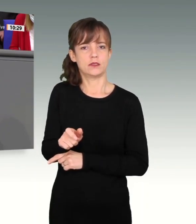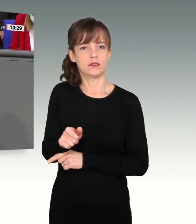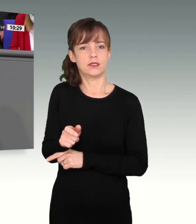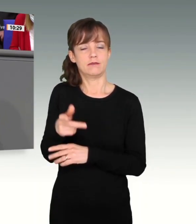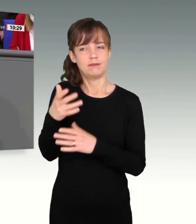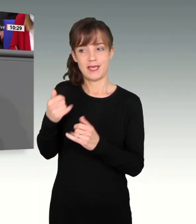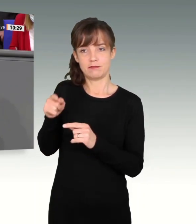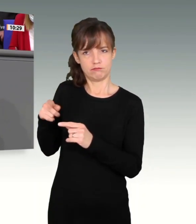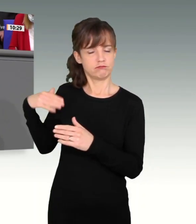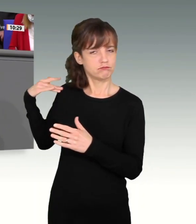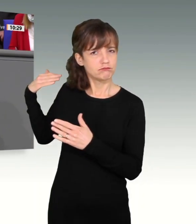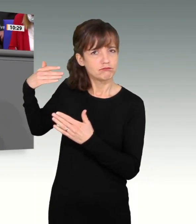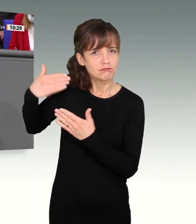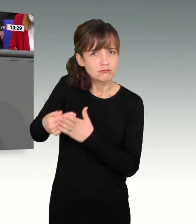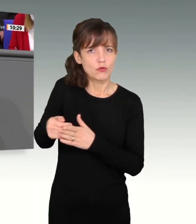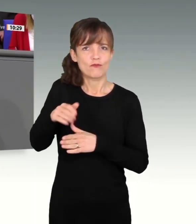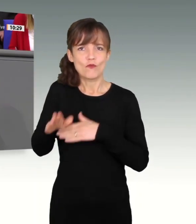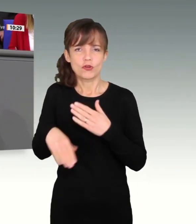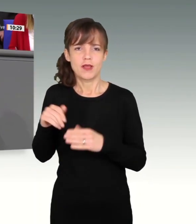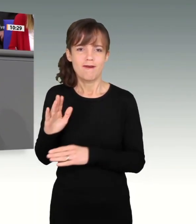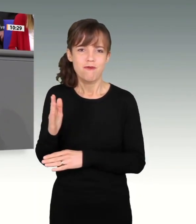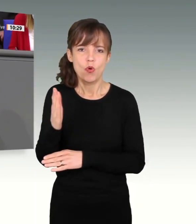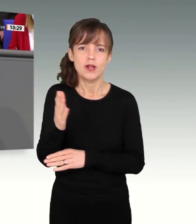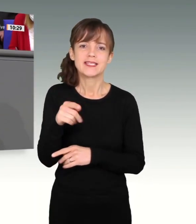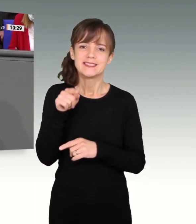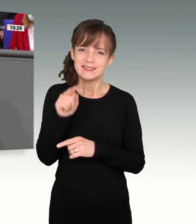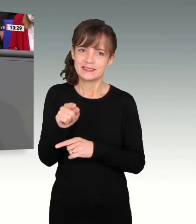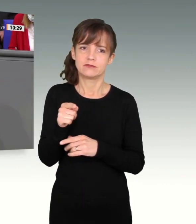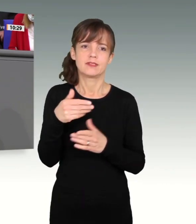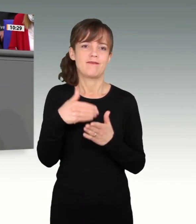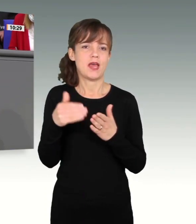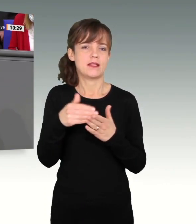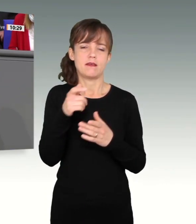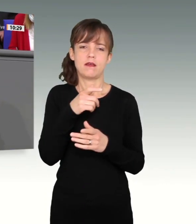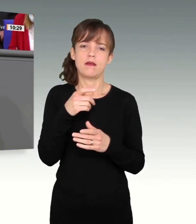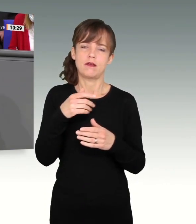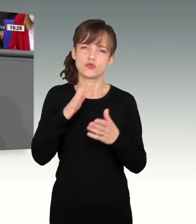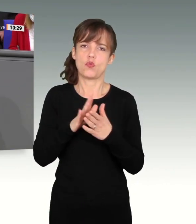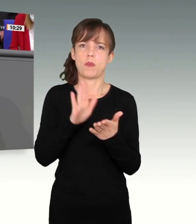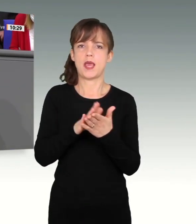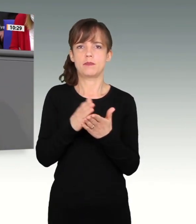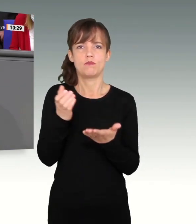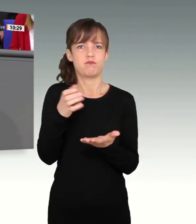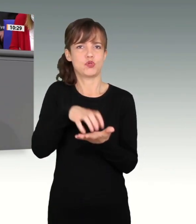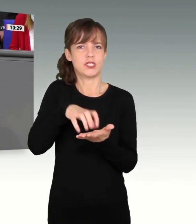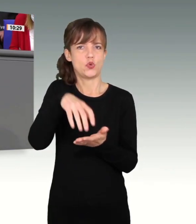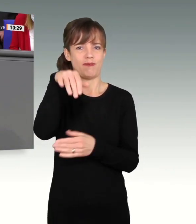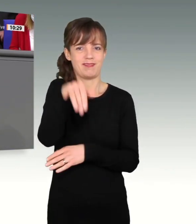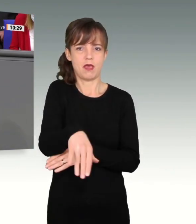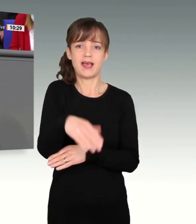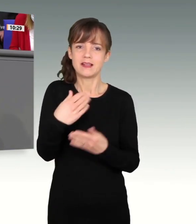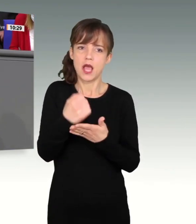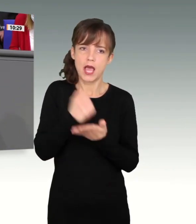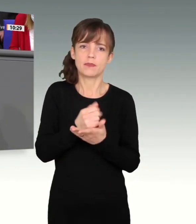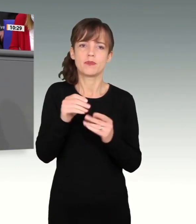ihm die dauerhafte Verankerung zu geben, die dieses Amt mit all seinem Potenzial für die Menschenrechte verdient. Die neue Bundesregierung